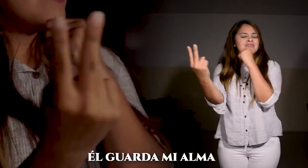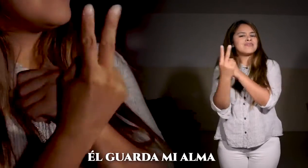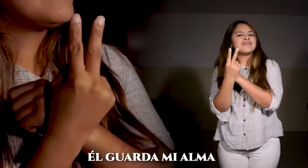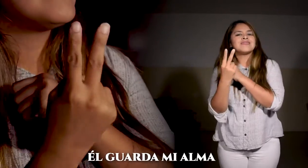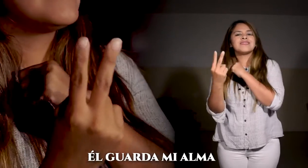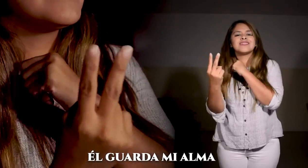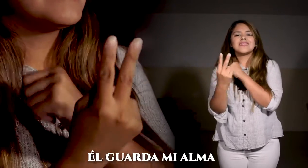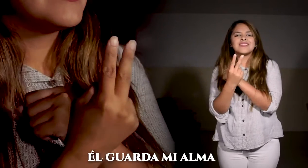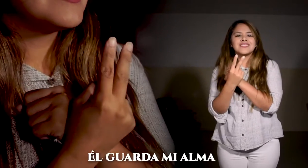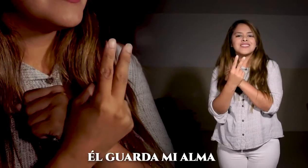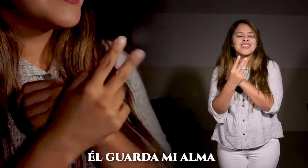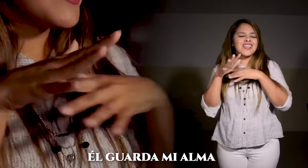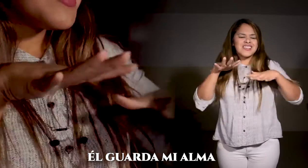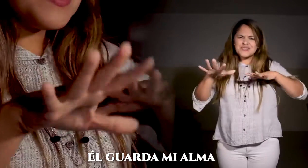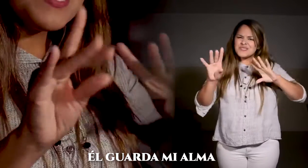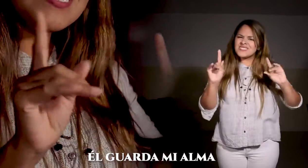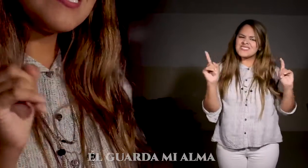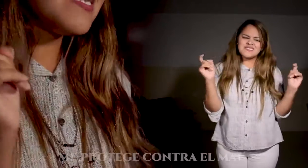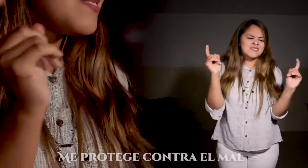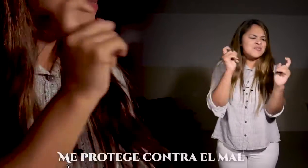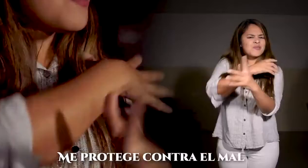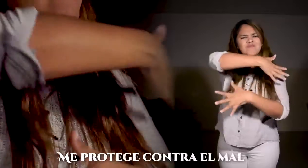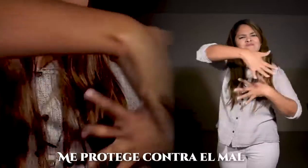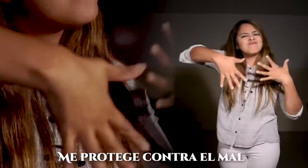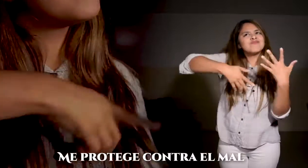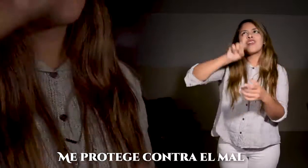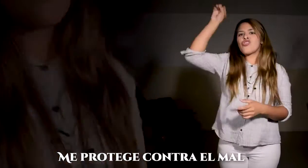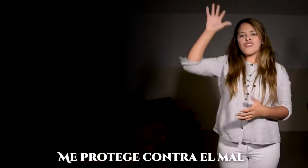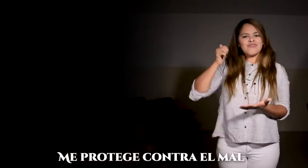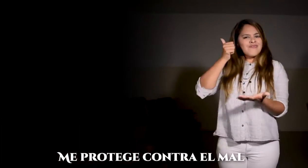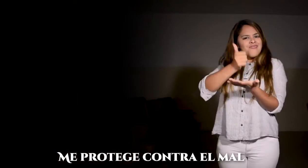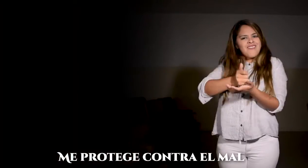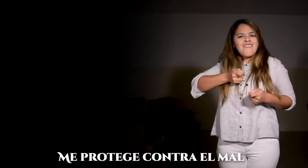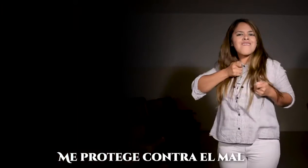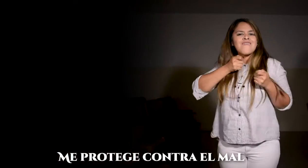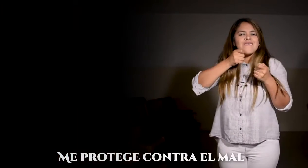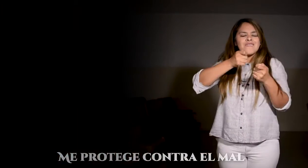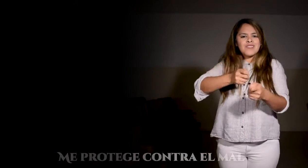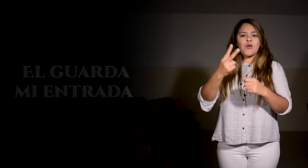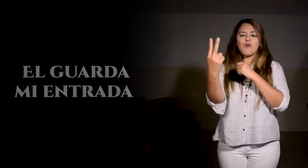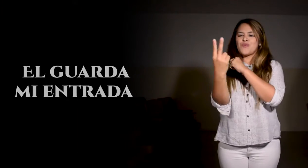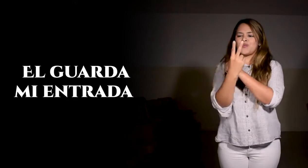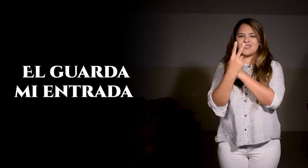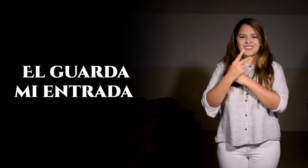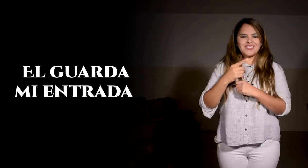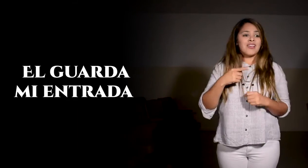mi alma, me protege contra el mal, Él guarda mi